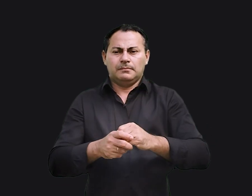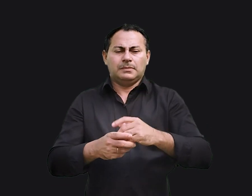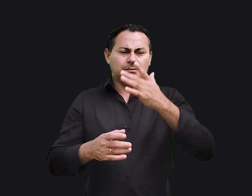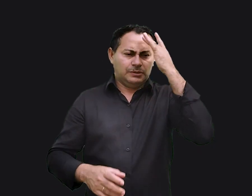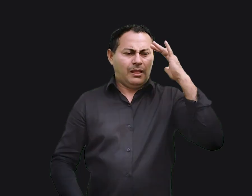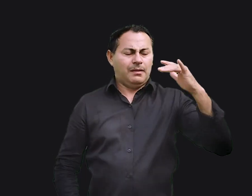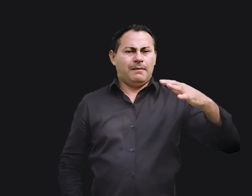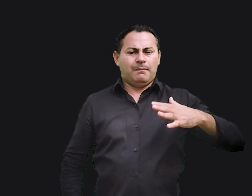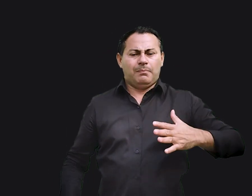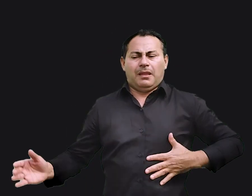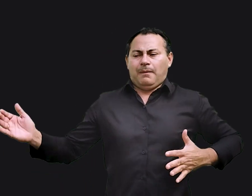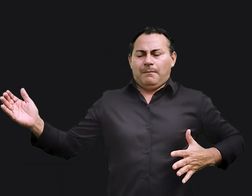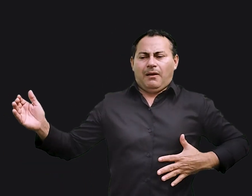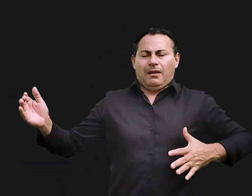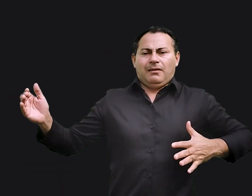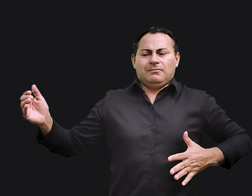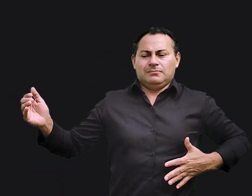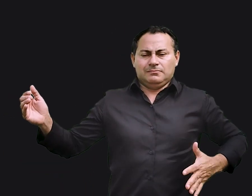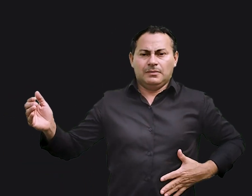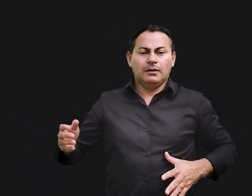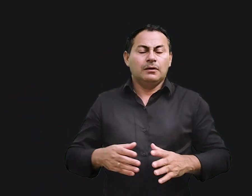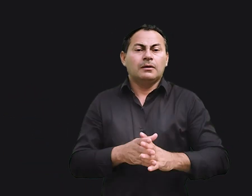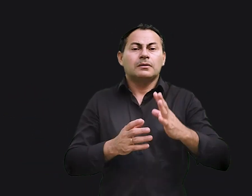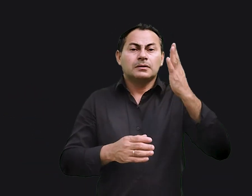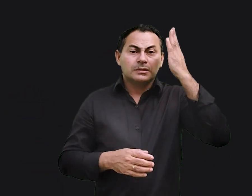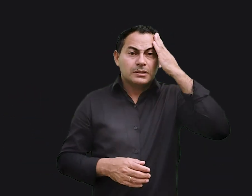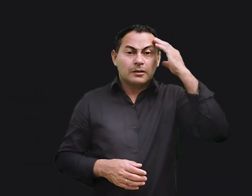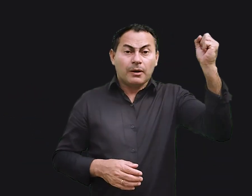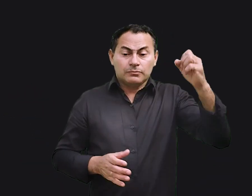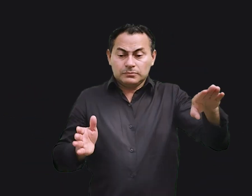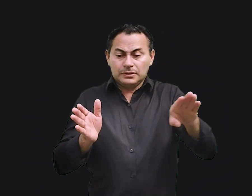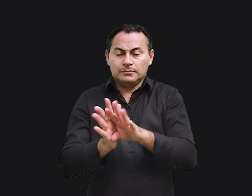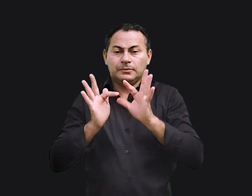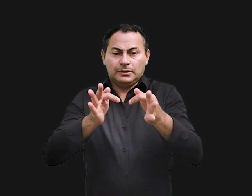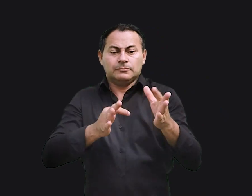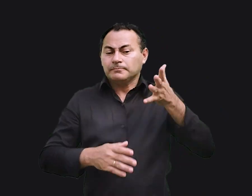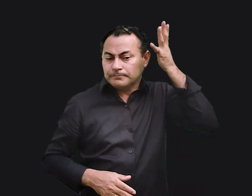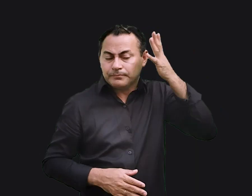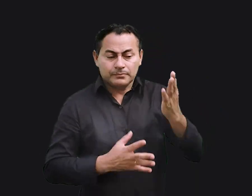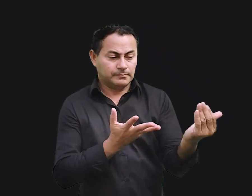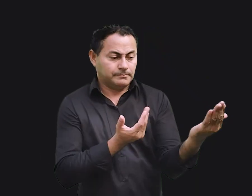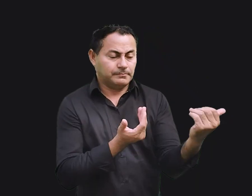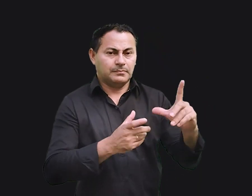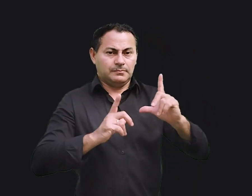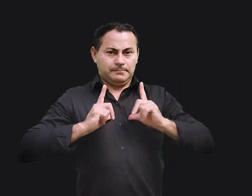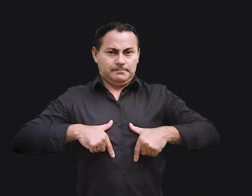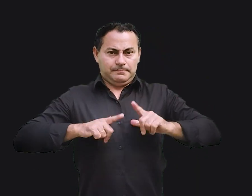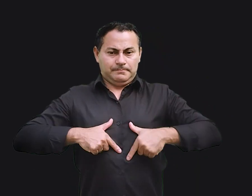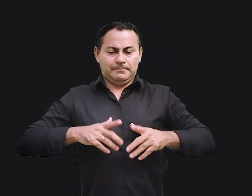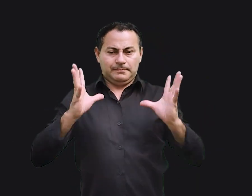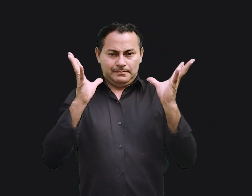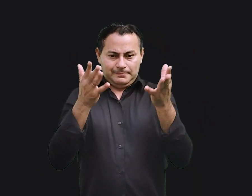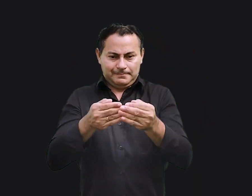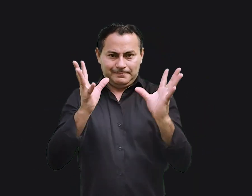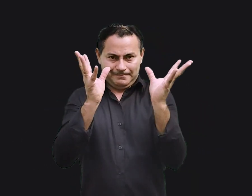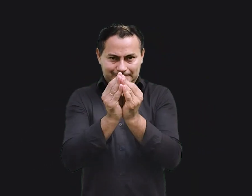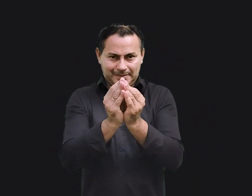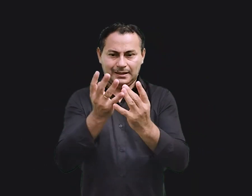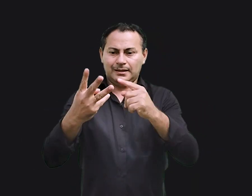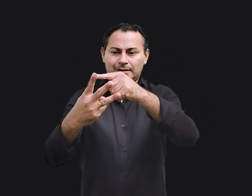playboys. Quando Salomão chega ao final desse sermão para os jovens de Israel, sua conclusão estava baseada nessas